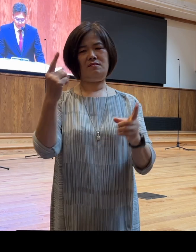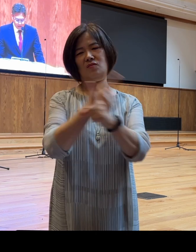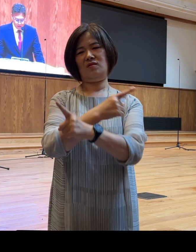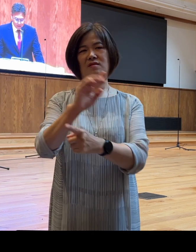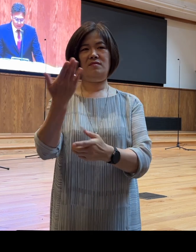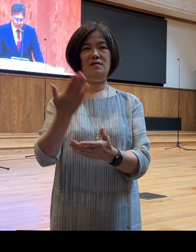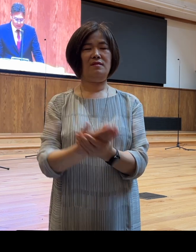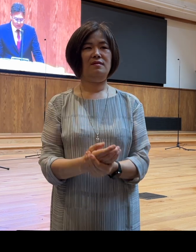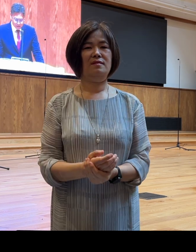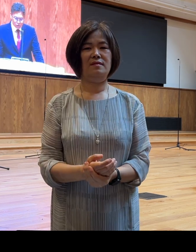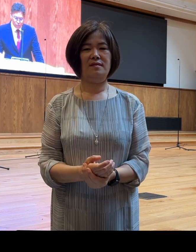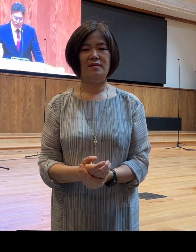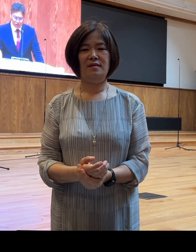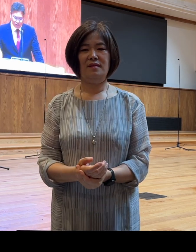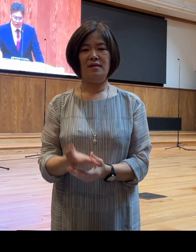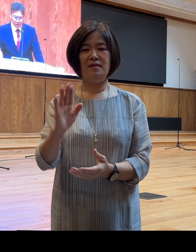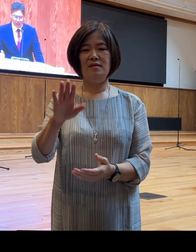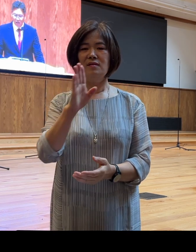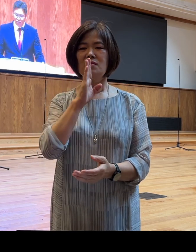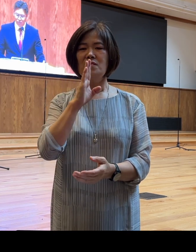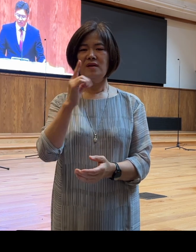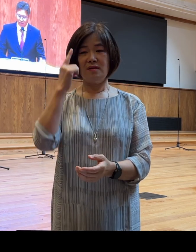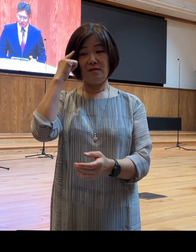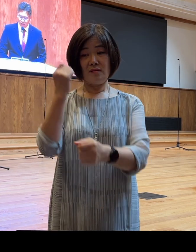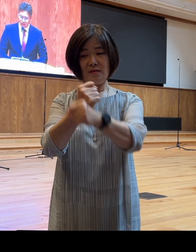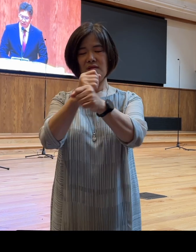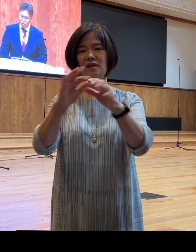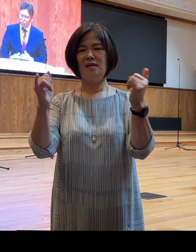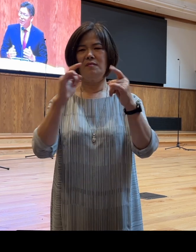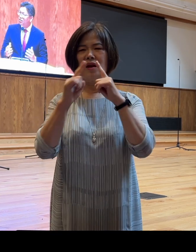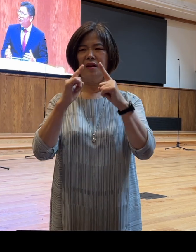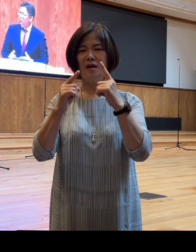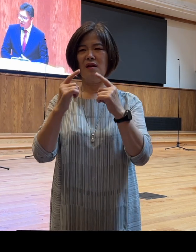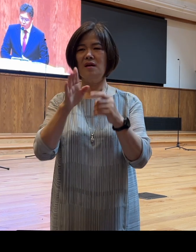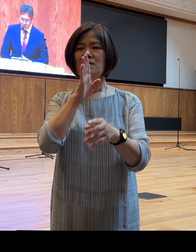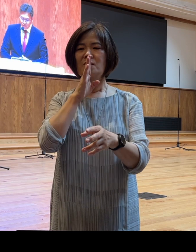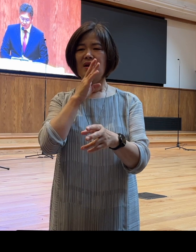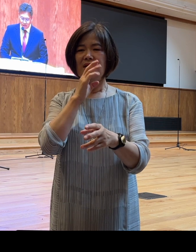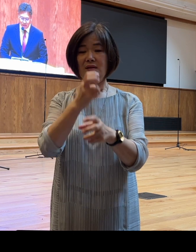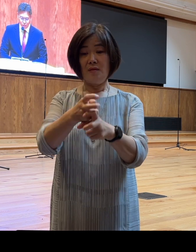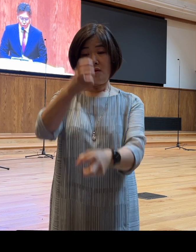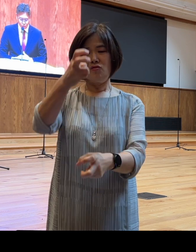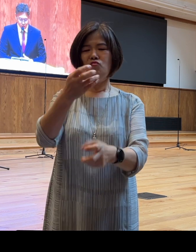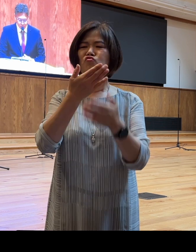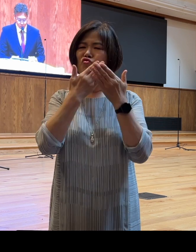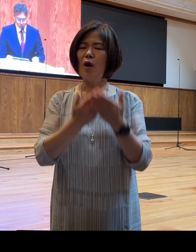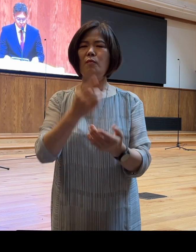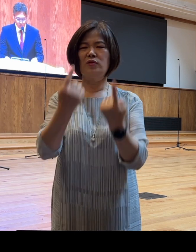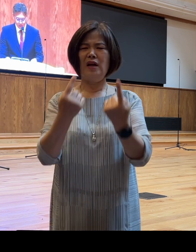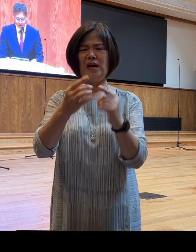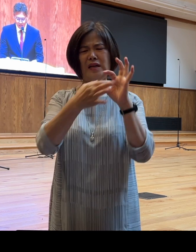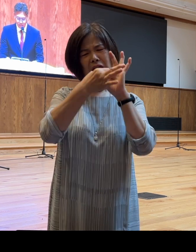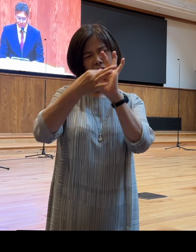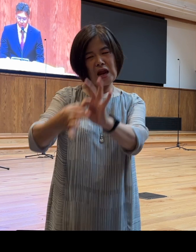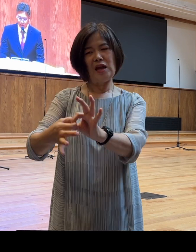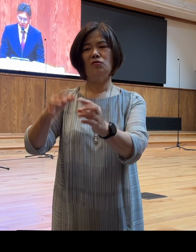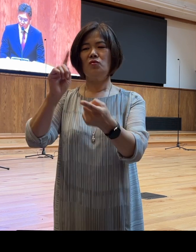그래서 전문가들이 얘기하는 것은 체중을 빼는 것이 중요한 것이 아니라 꾸준하고 지속가능한 삶의 변화를 통해서